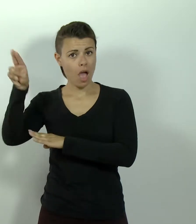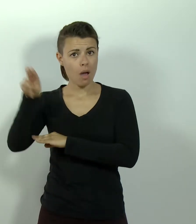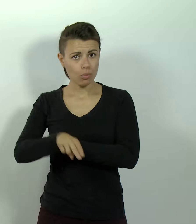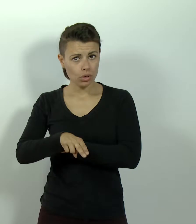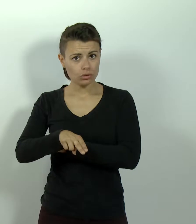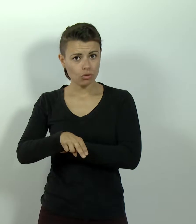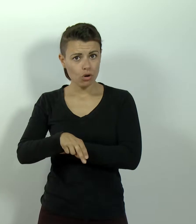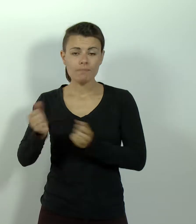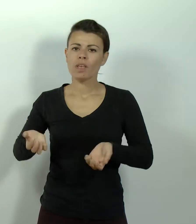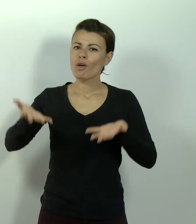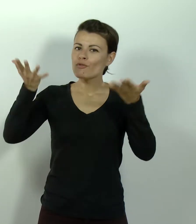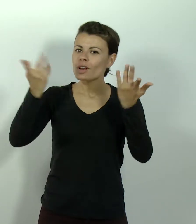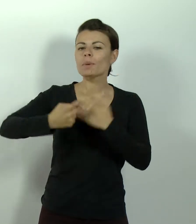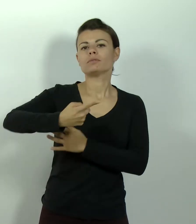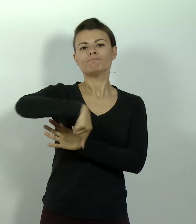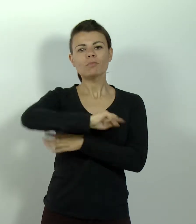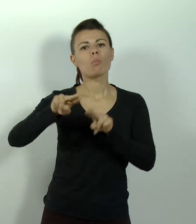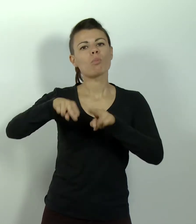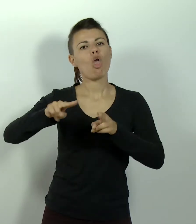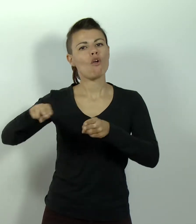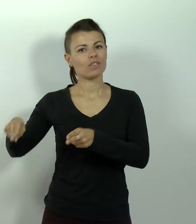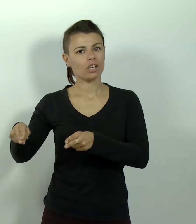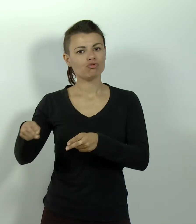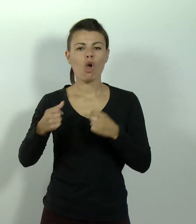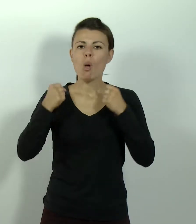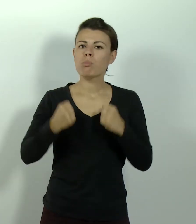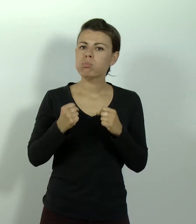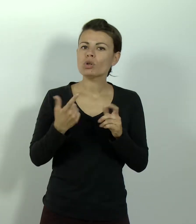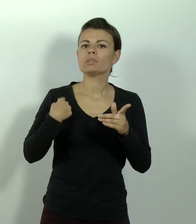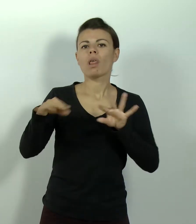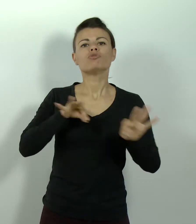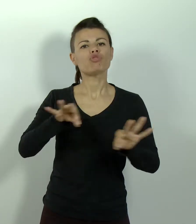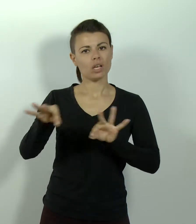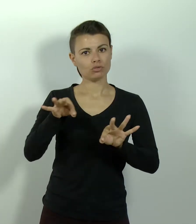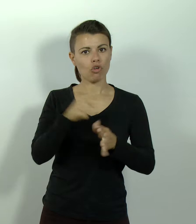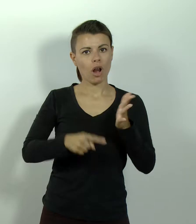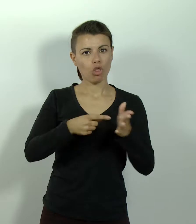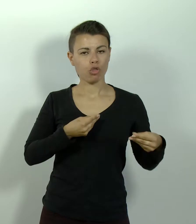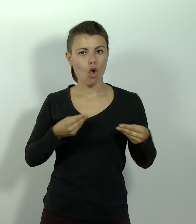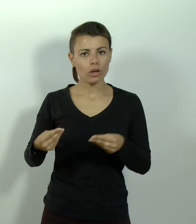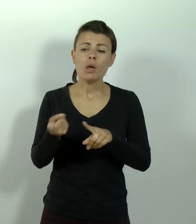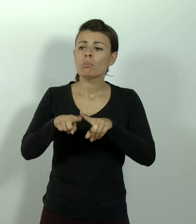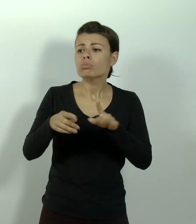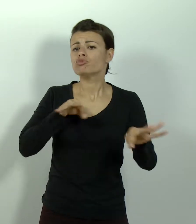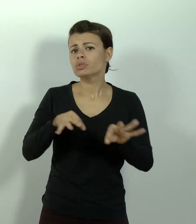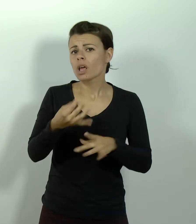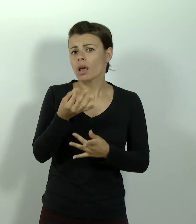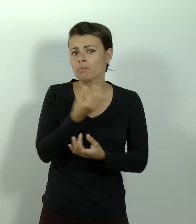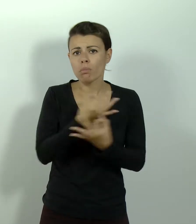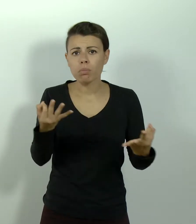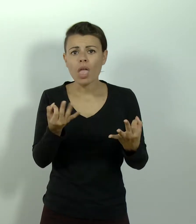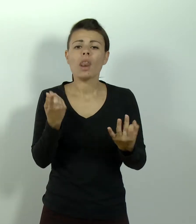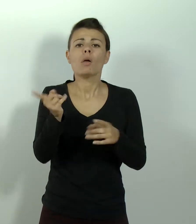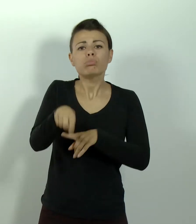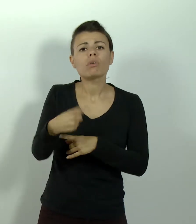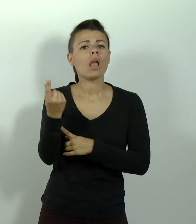ridiamo alle province la possibilità di gestire come si deve e di avere anche capacità di spese, i denari per farlo,